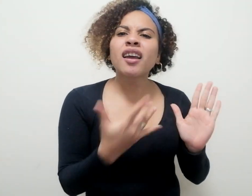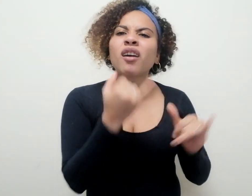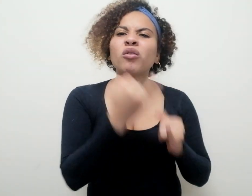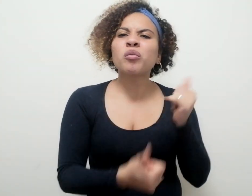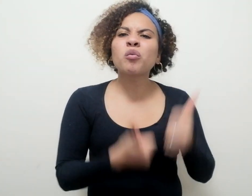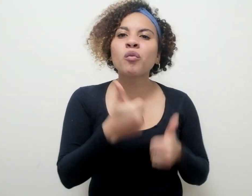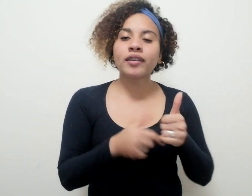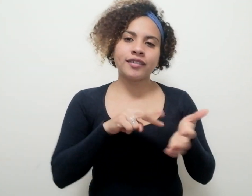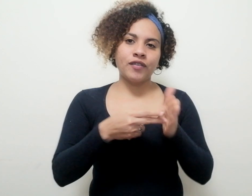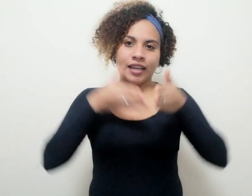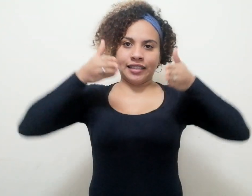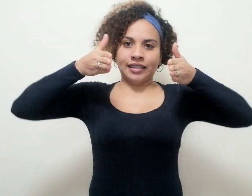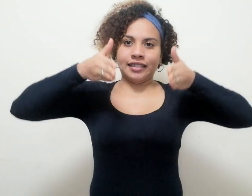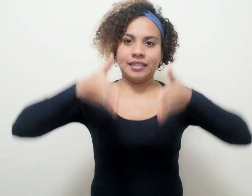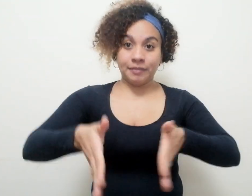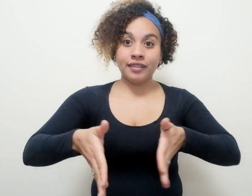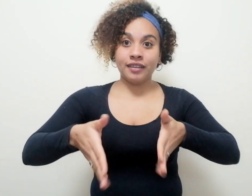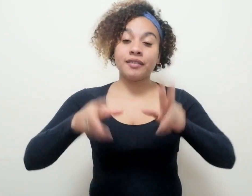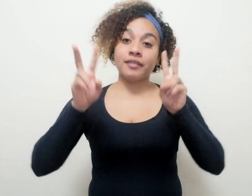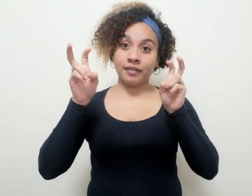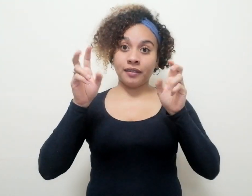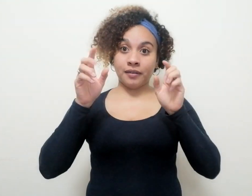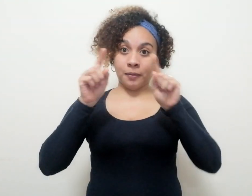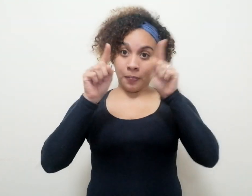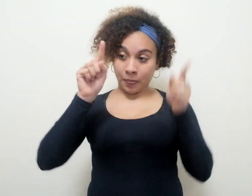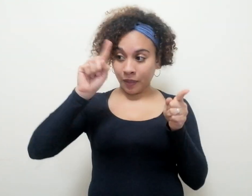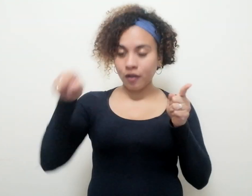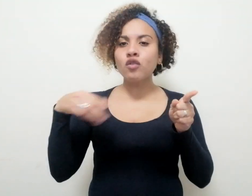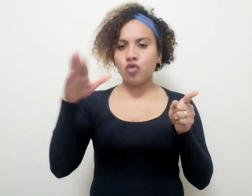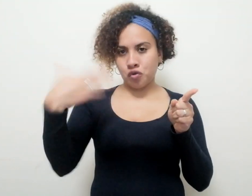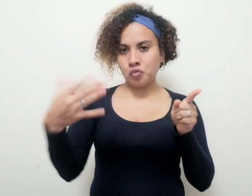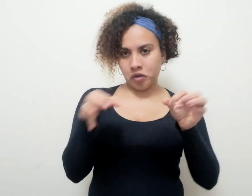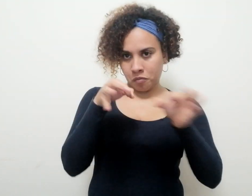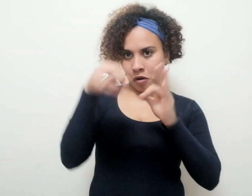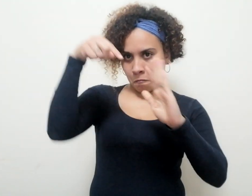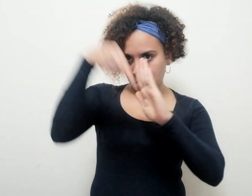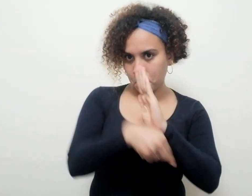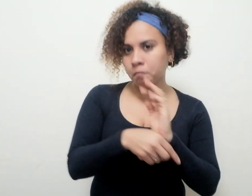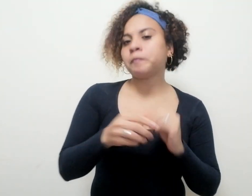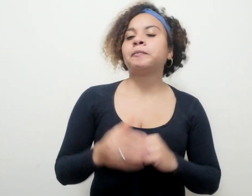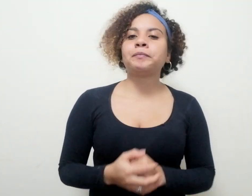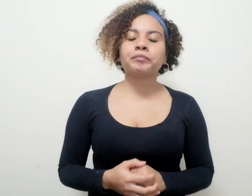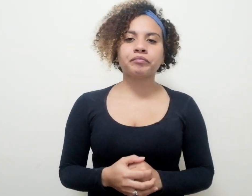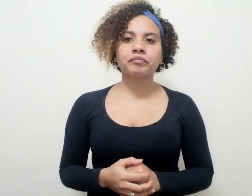es el cementerio. C. paréntesis, como luego comprobaré. D.